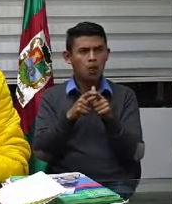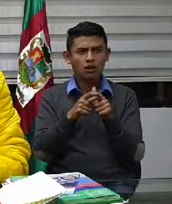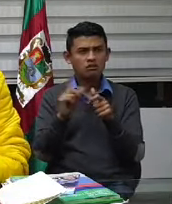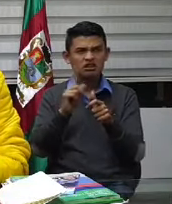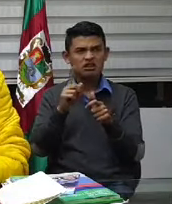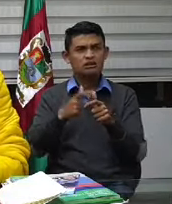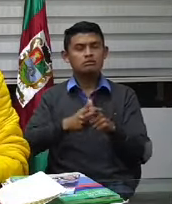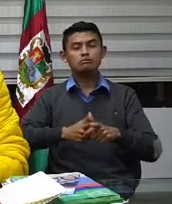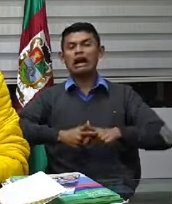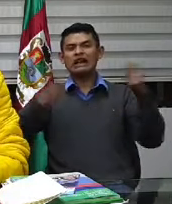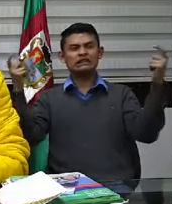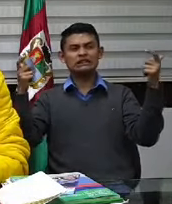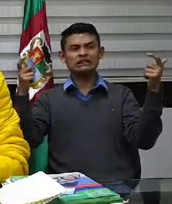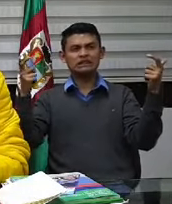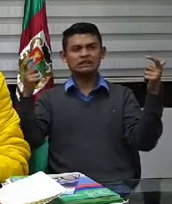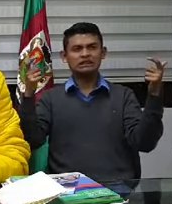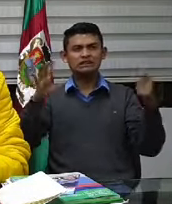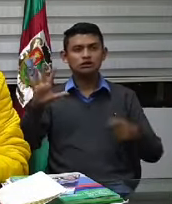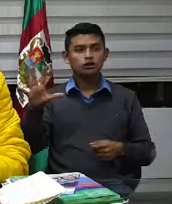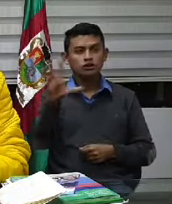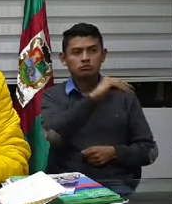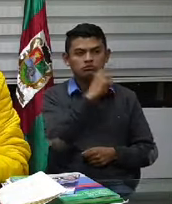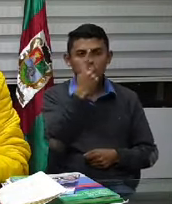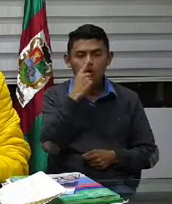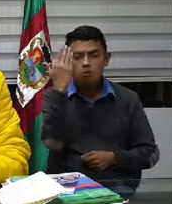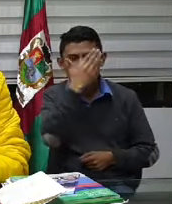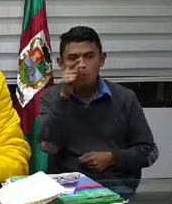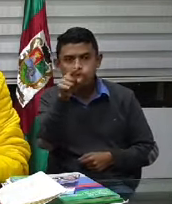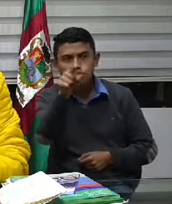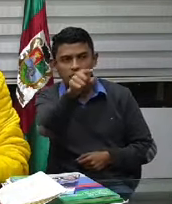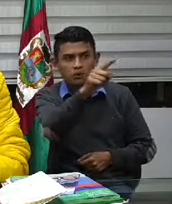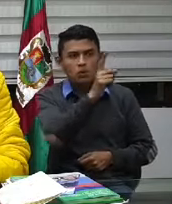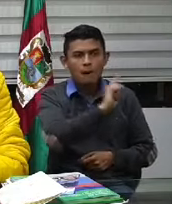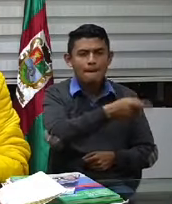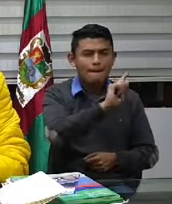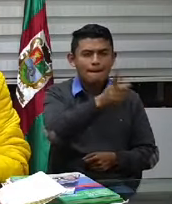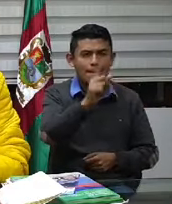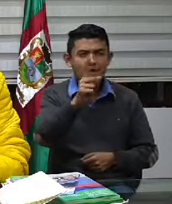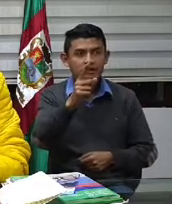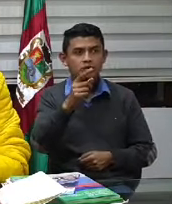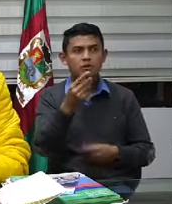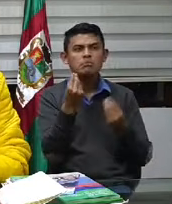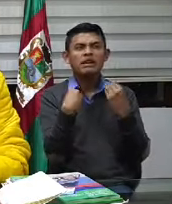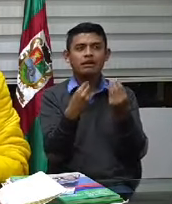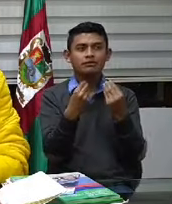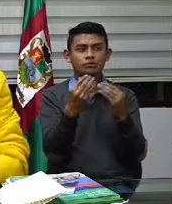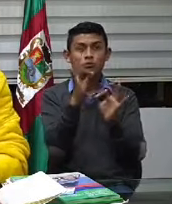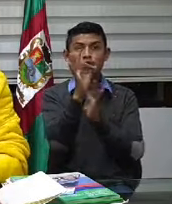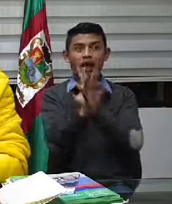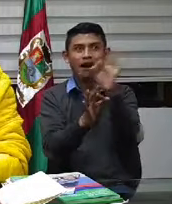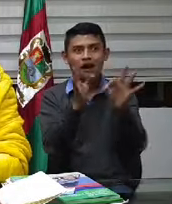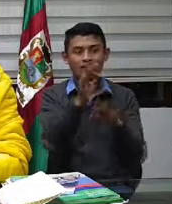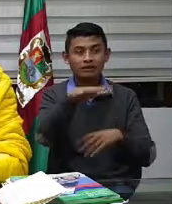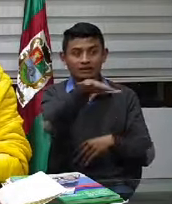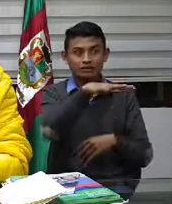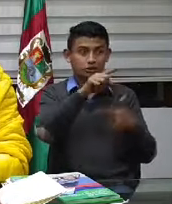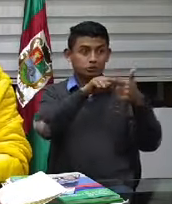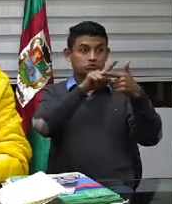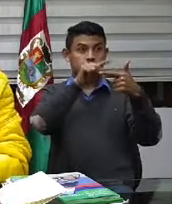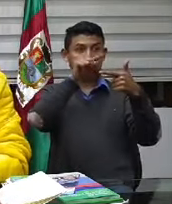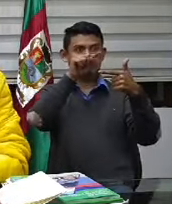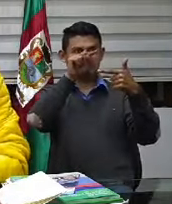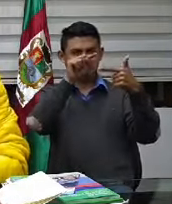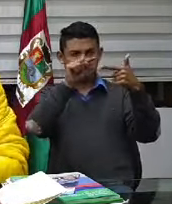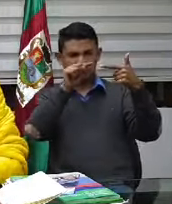los programas exitosos o que han resultado y que muy rápidamente han mostrado disminución en la PN es